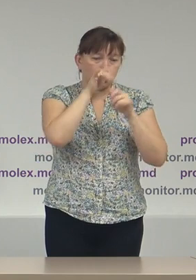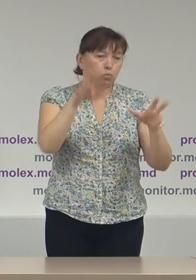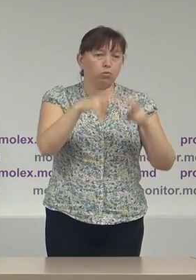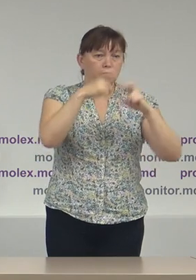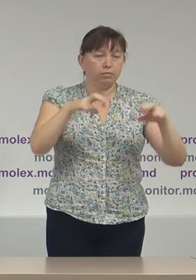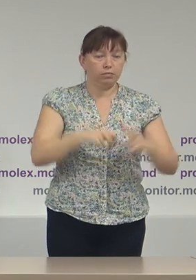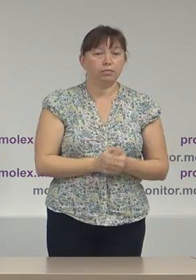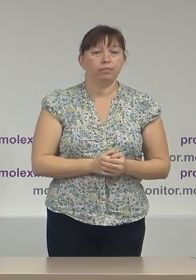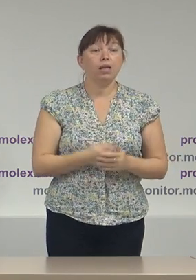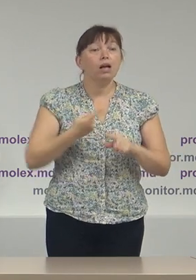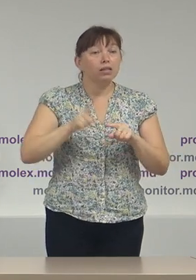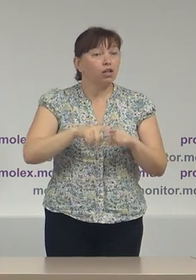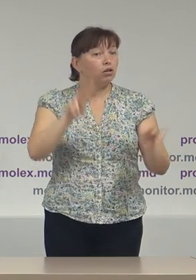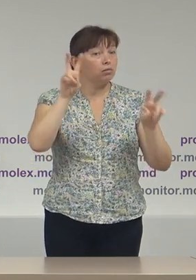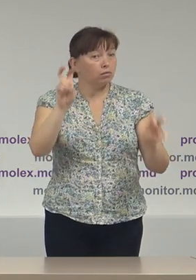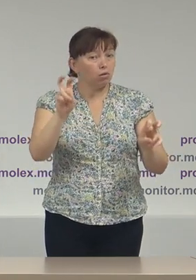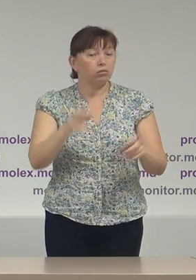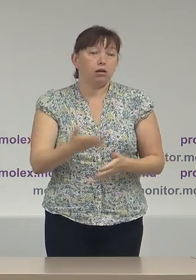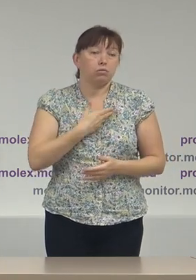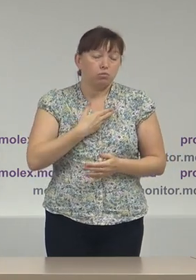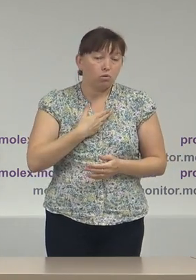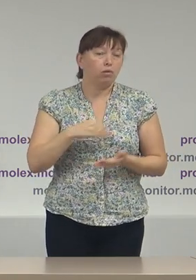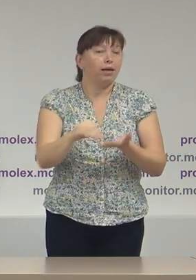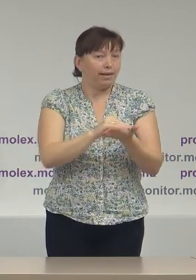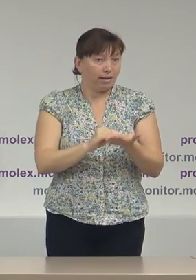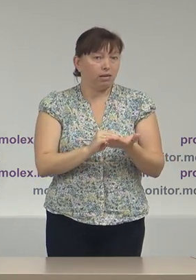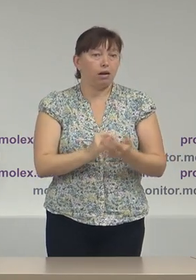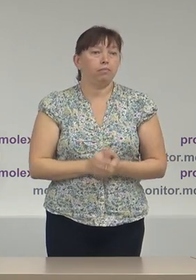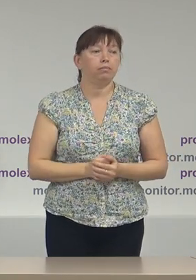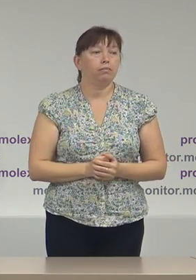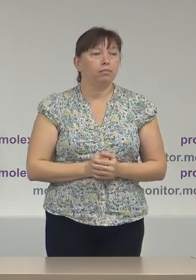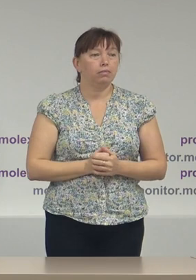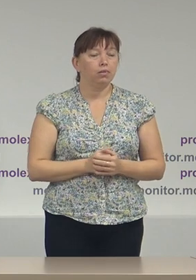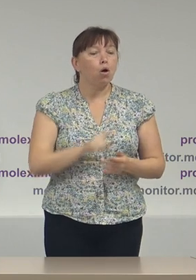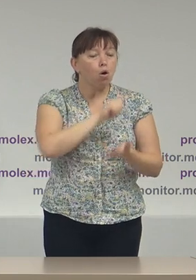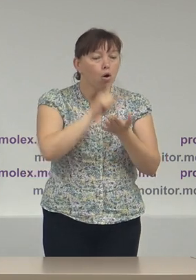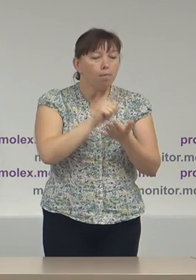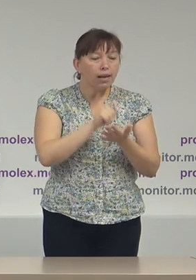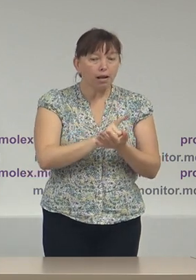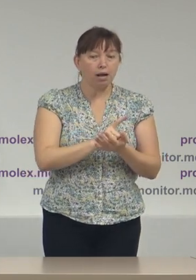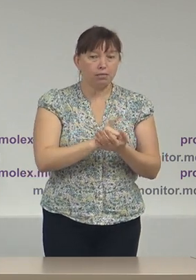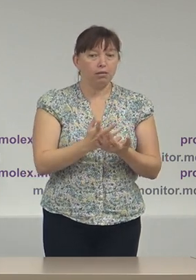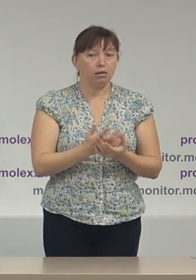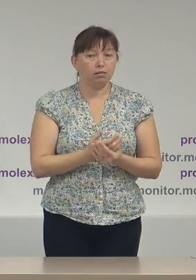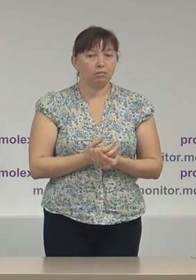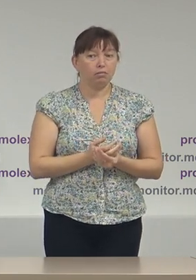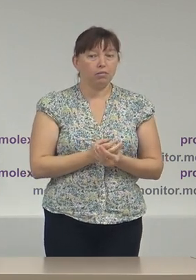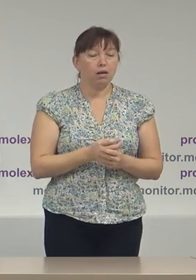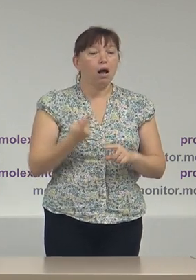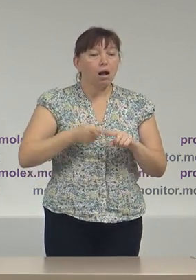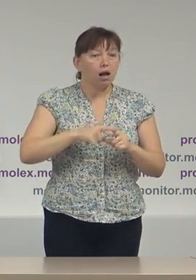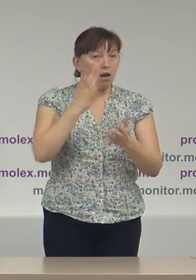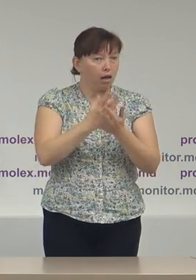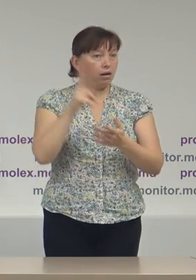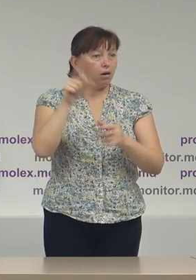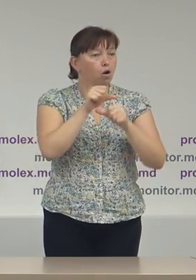în acest context noi reiterăm obligația legală pe care o